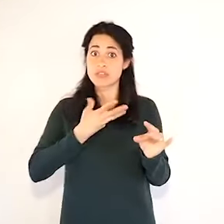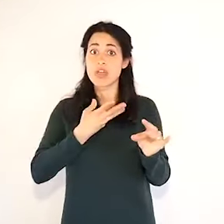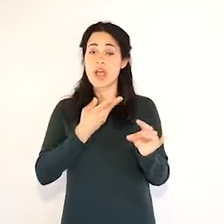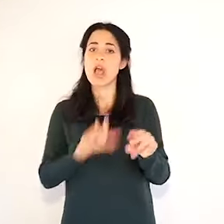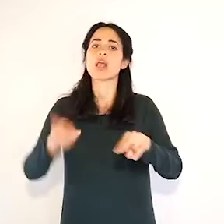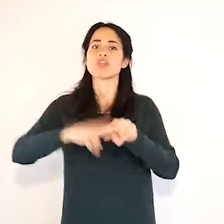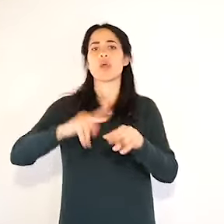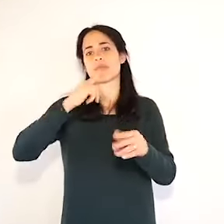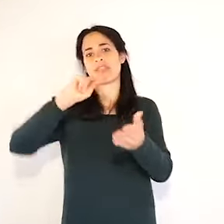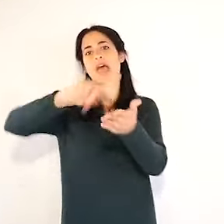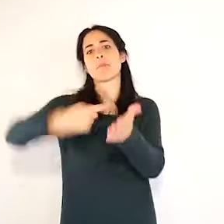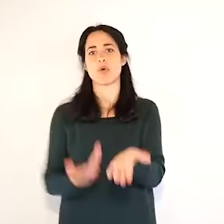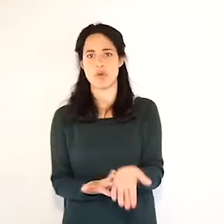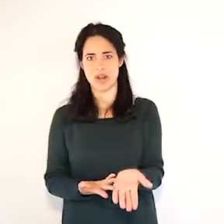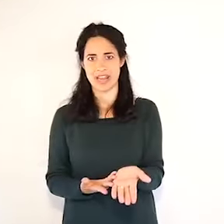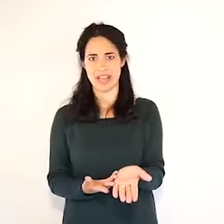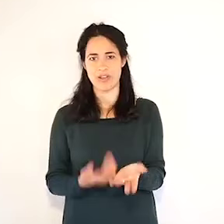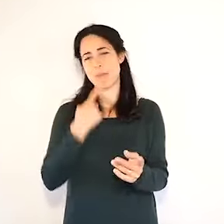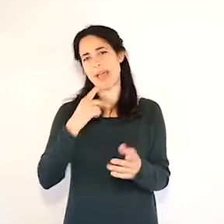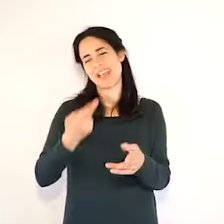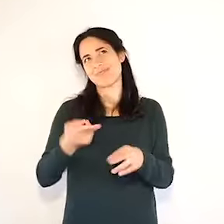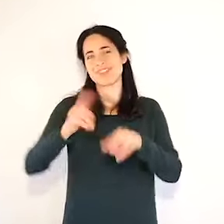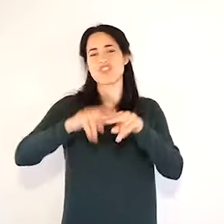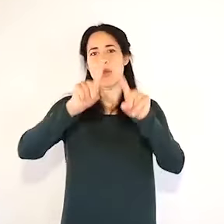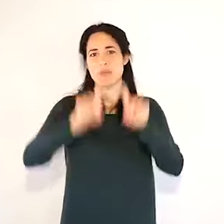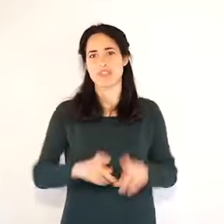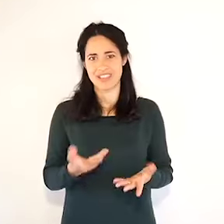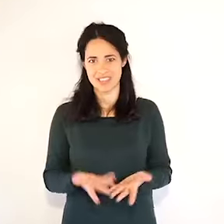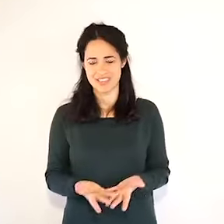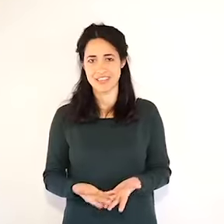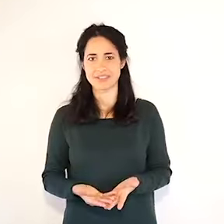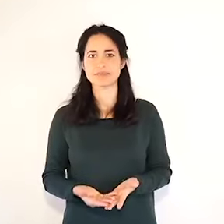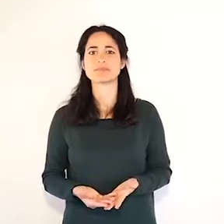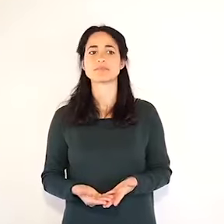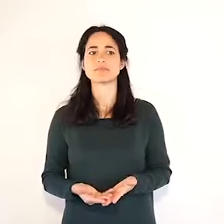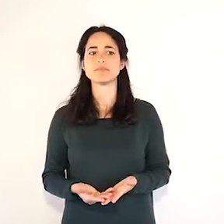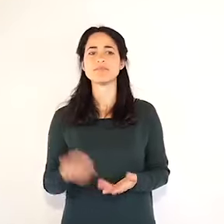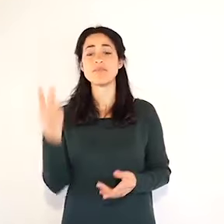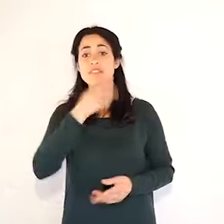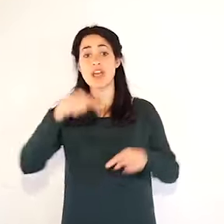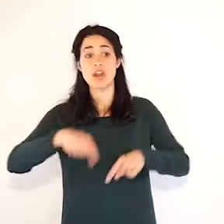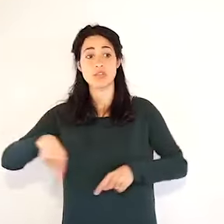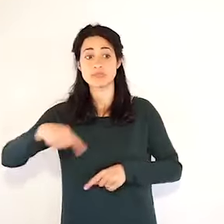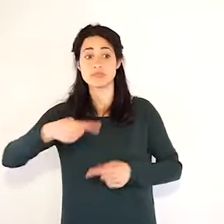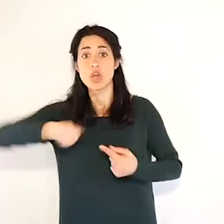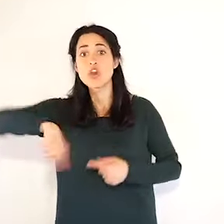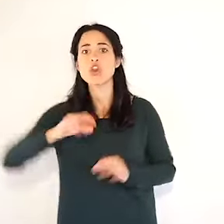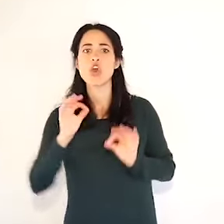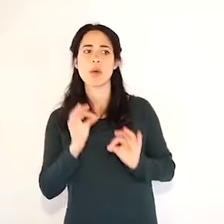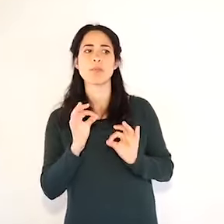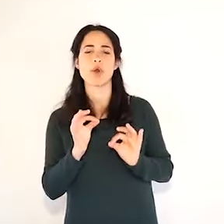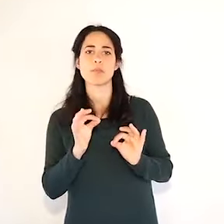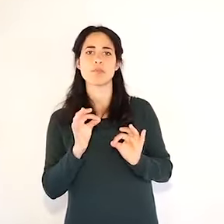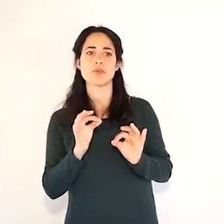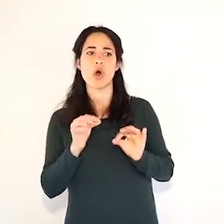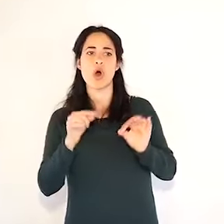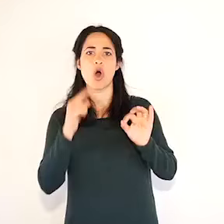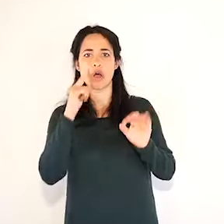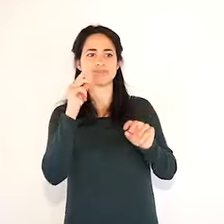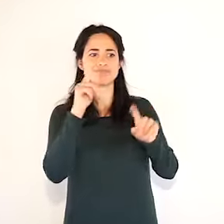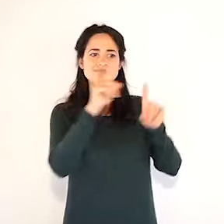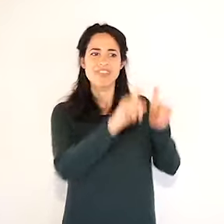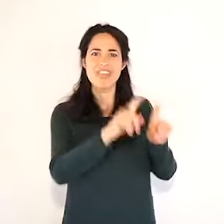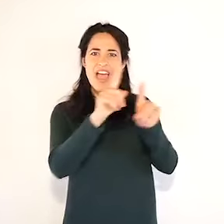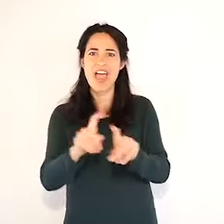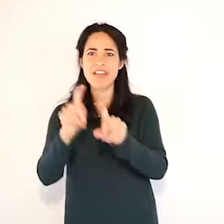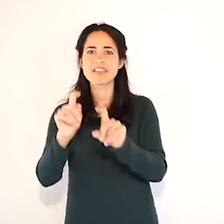dipendenti che sono completamente asintomatici, perché quelli sintomatici evidentemente il tampone lo hanno già fatto. Vi